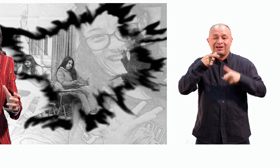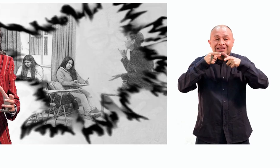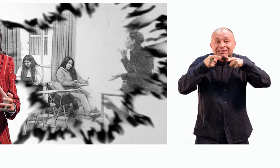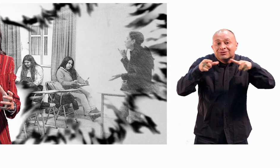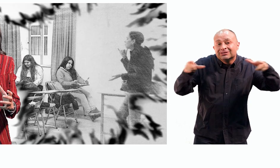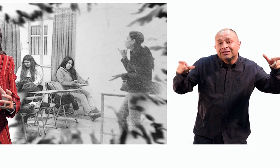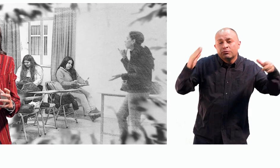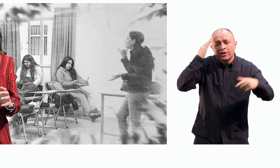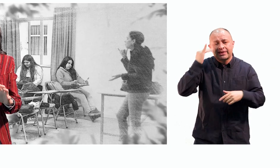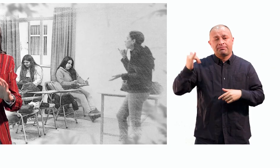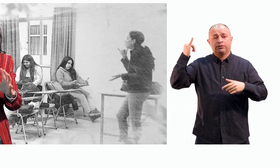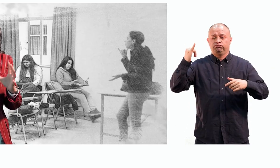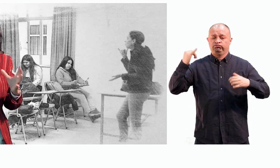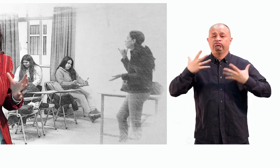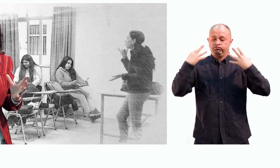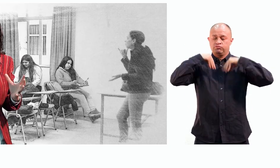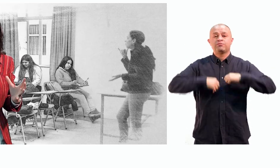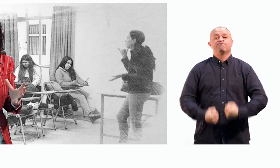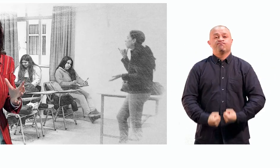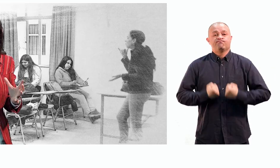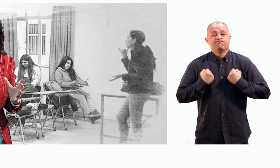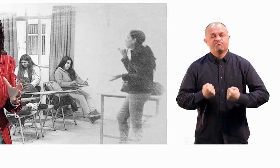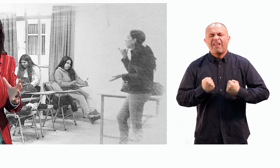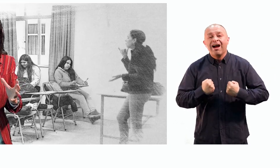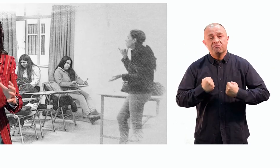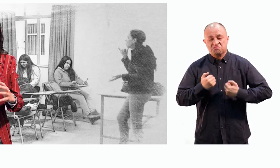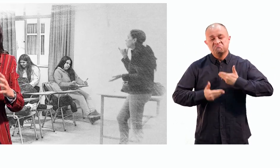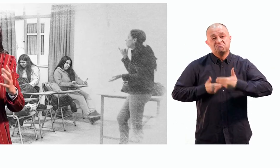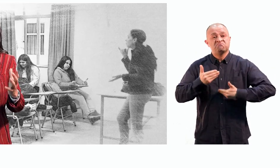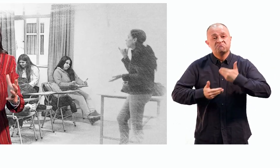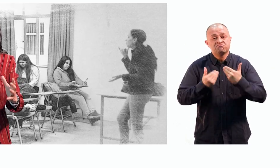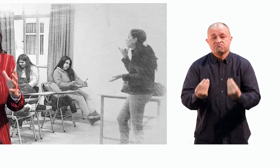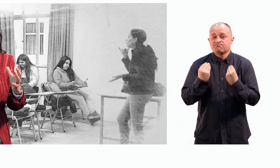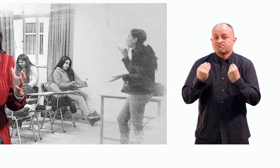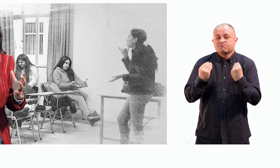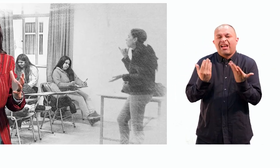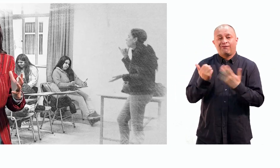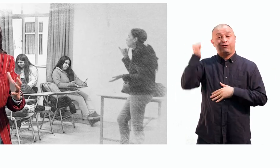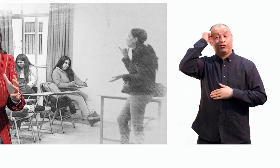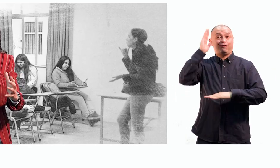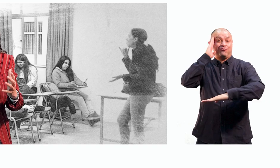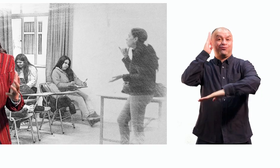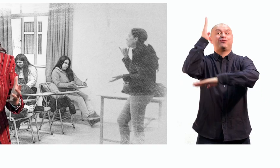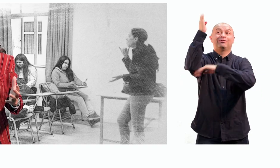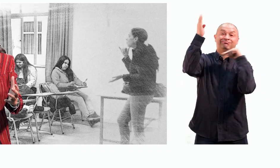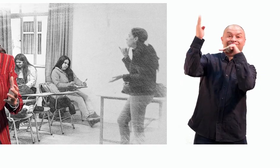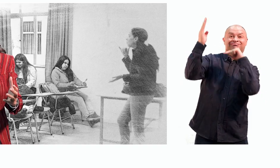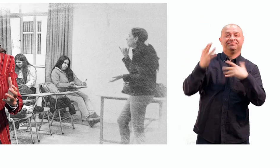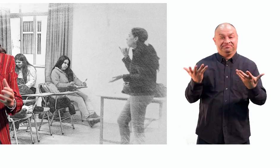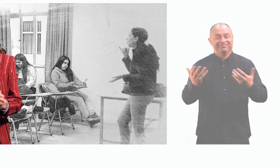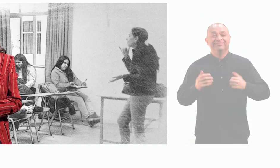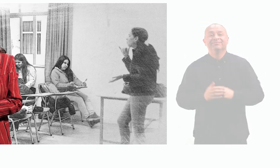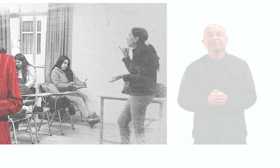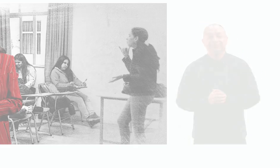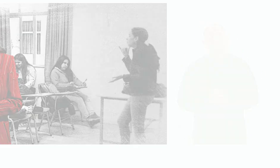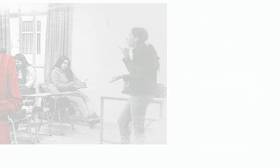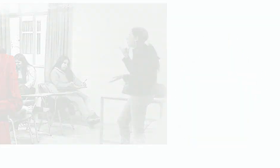fortaleciendo el corpus lingüístico que tenemos y el corpus académico para seguir formando a los docentes del mañana.